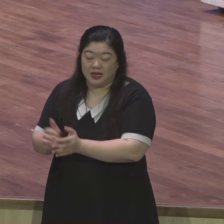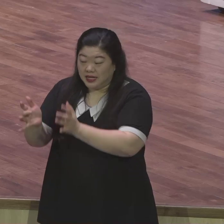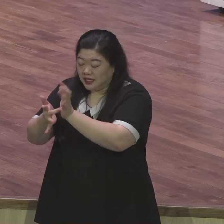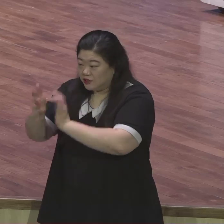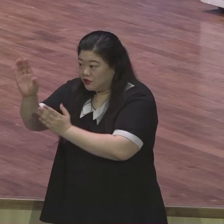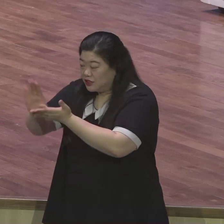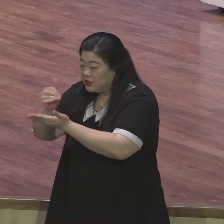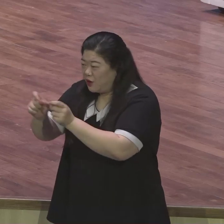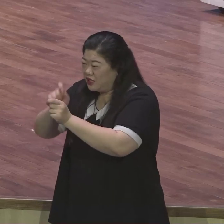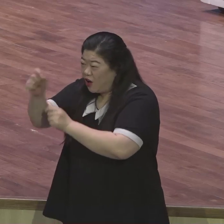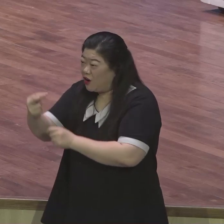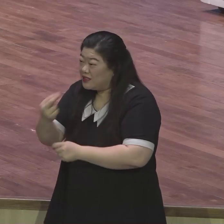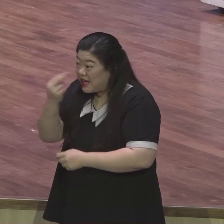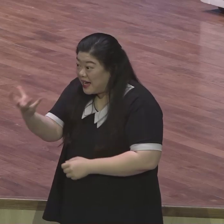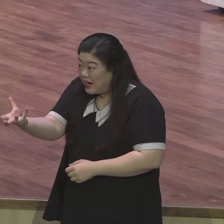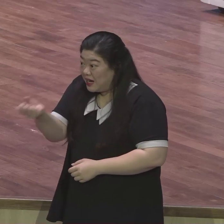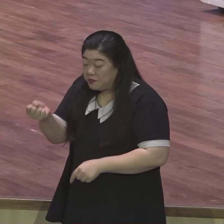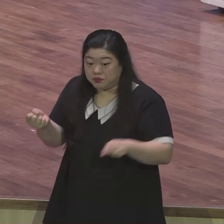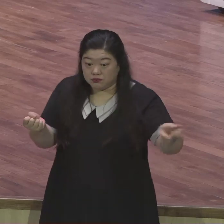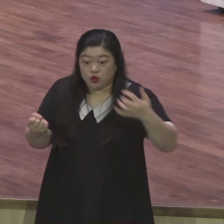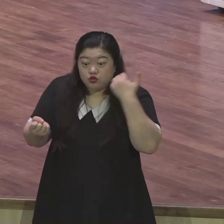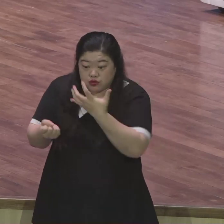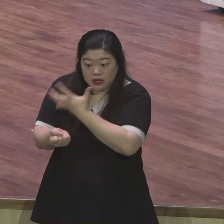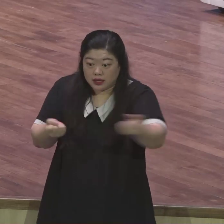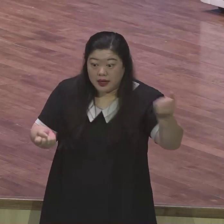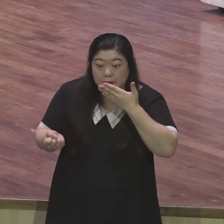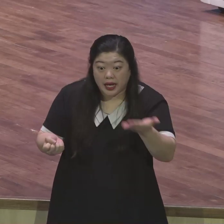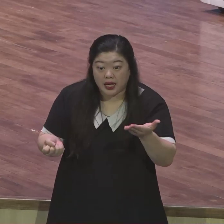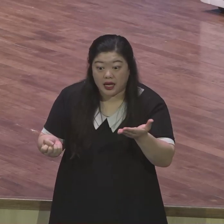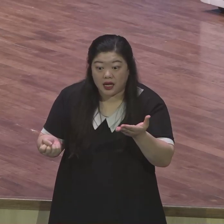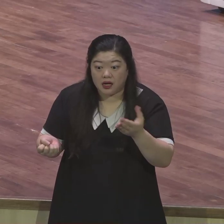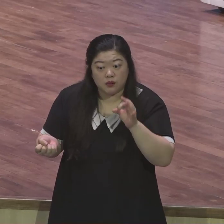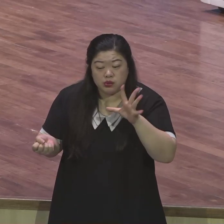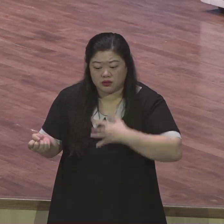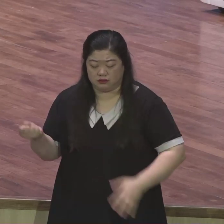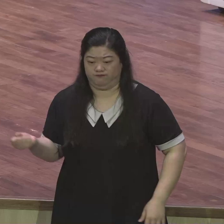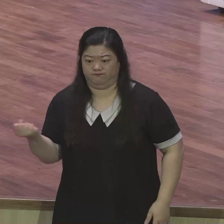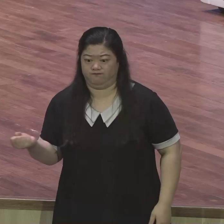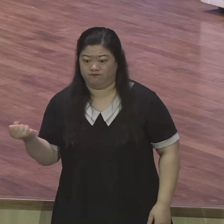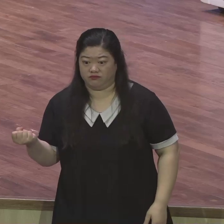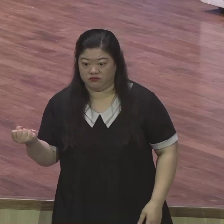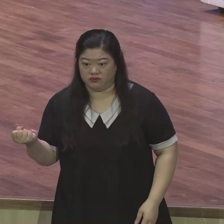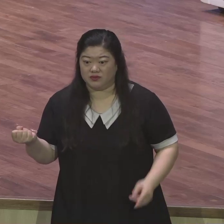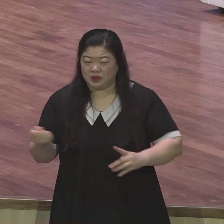영원히 그 누구도 빼앗아갈 수 없다라는 사실 그래서 기쁨으로 문제 당하는 겁니다